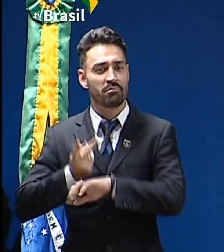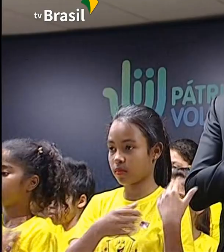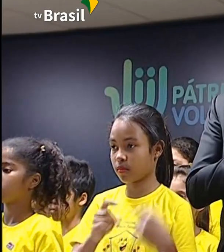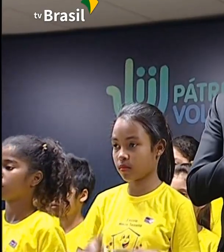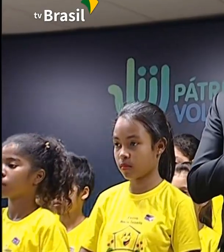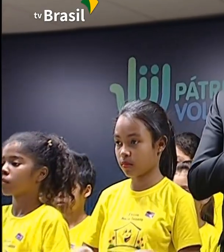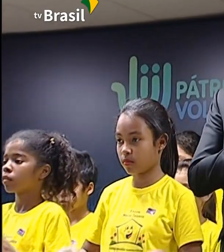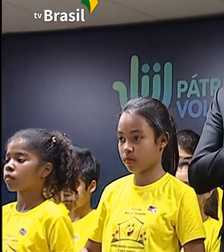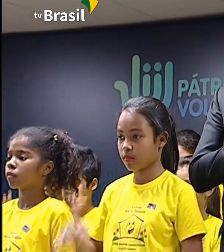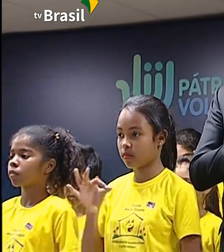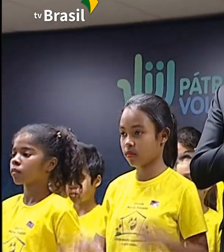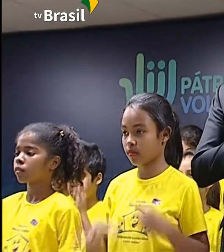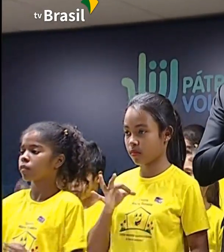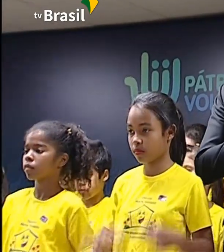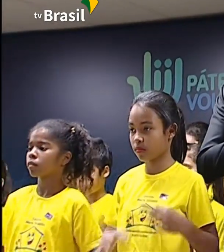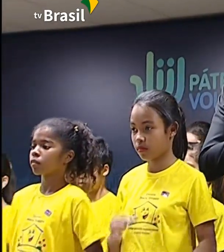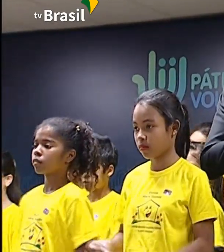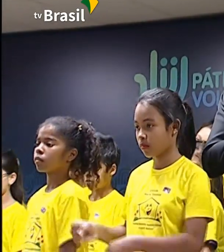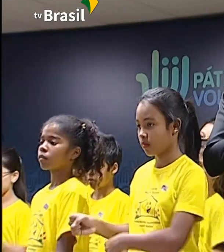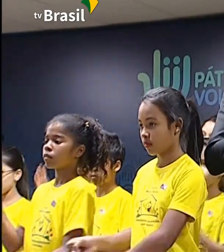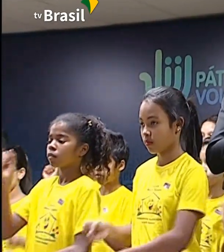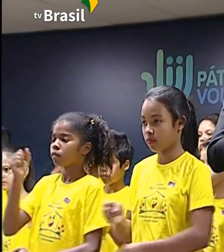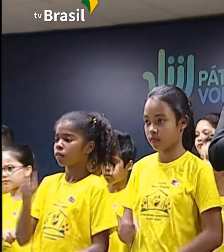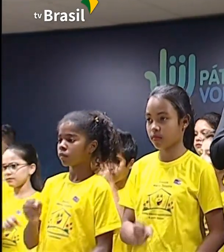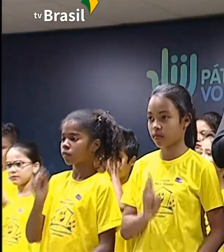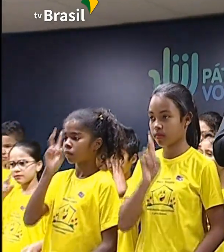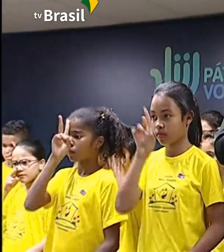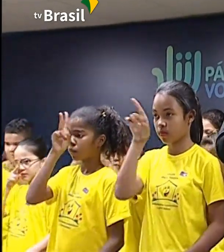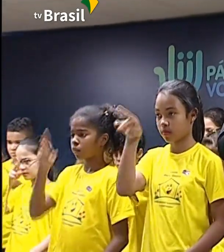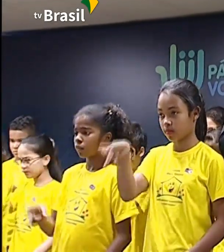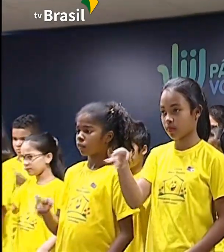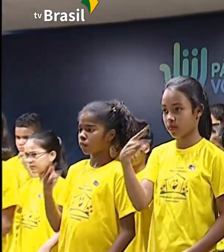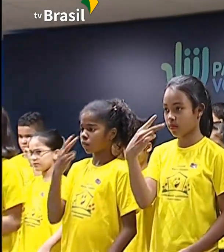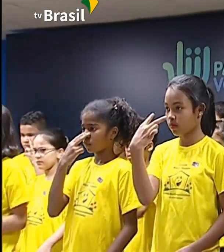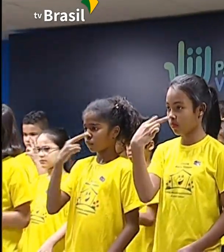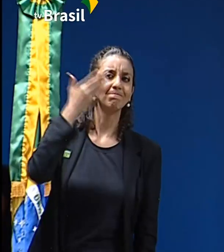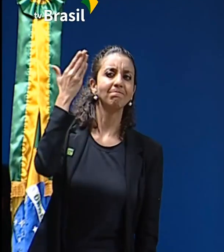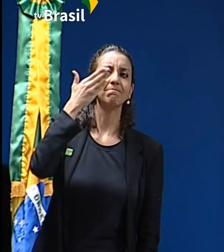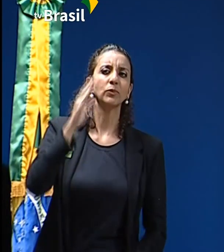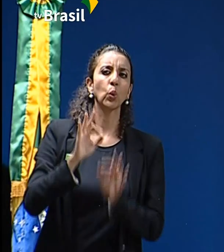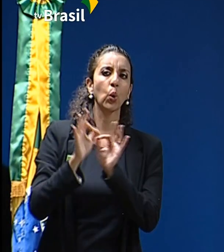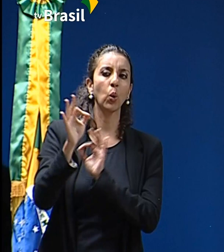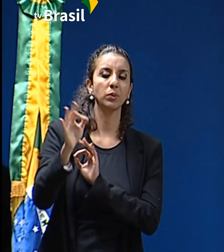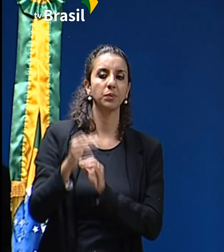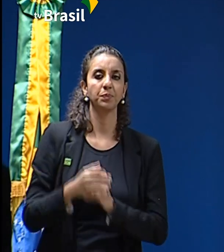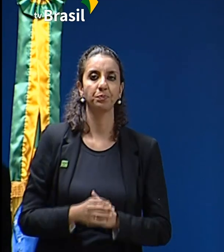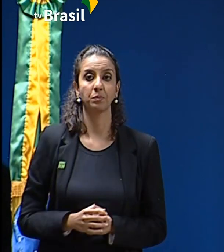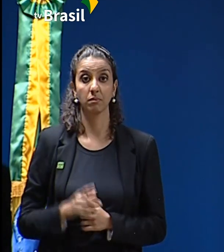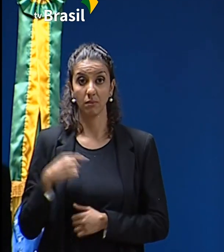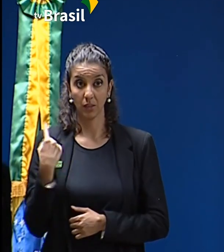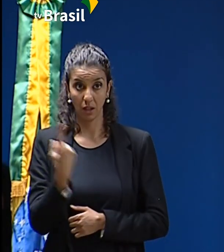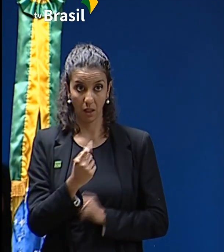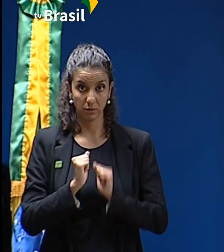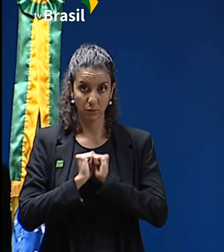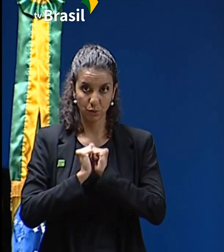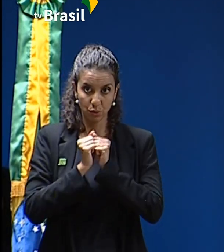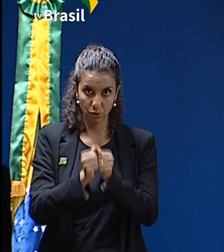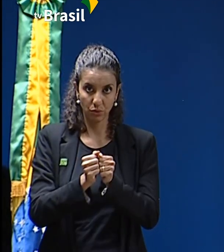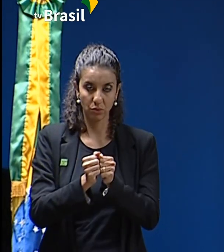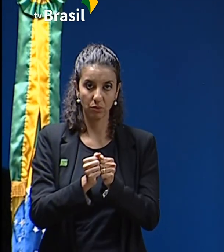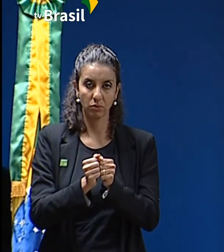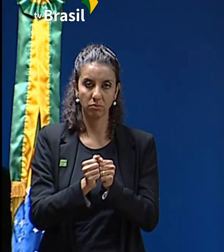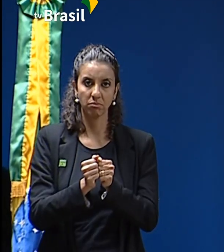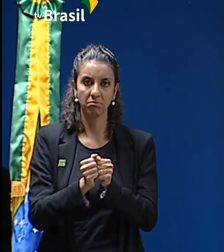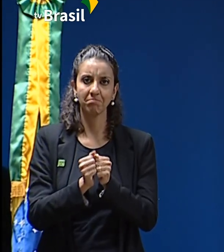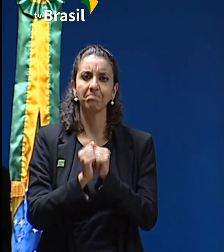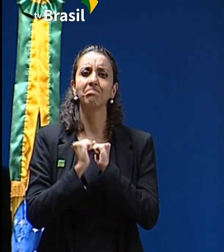seu trabalho. O presidente Jair Bolsonaro destacou a importância do trabalho voluntário. Nós juntos podemos